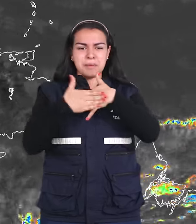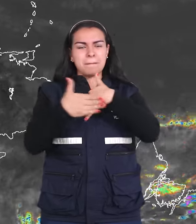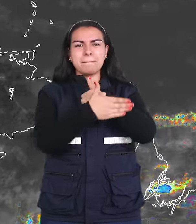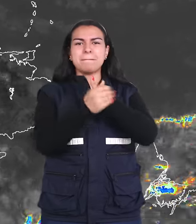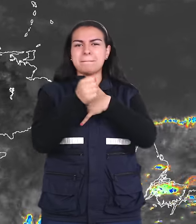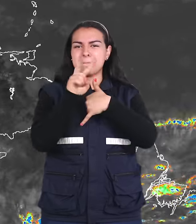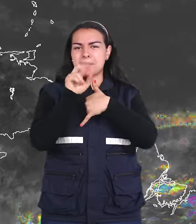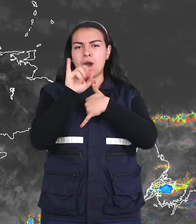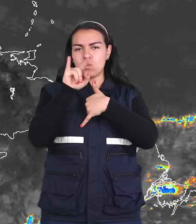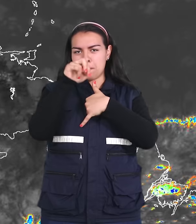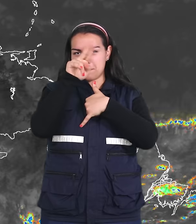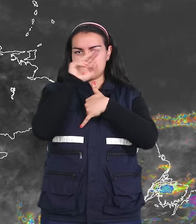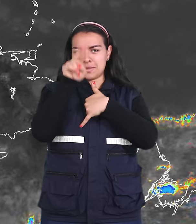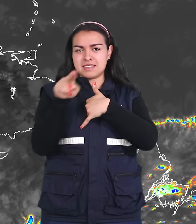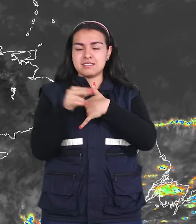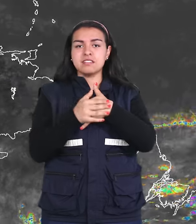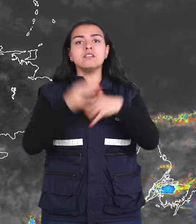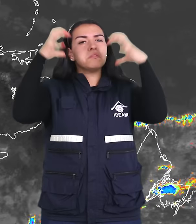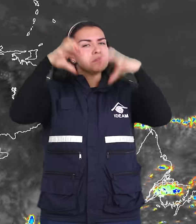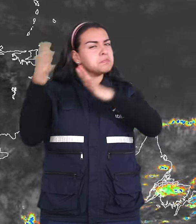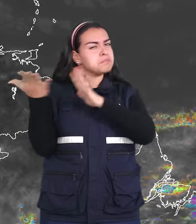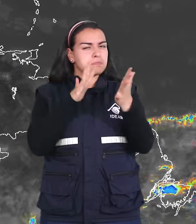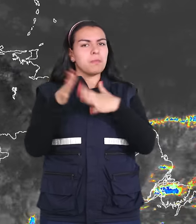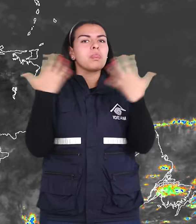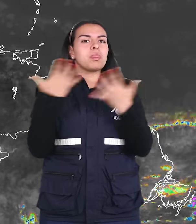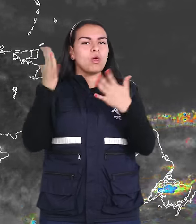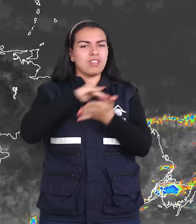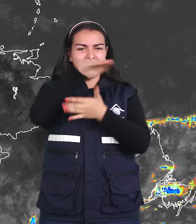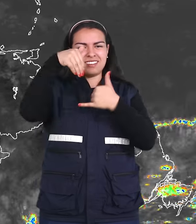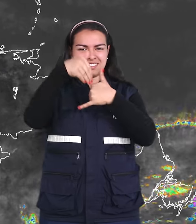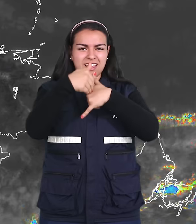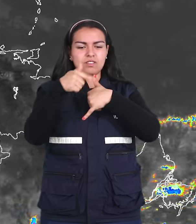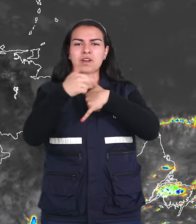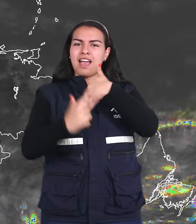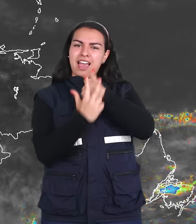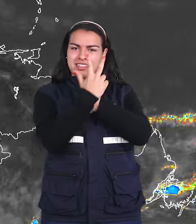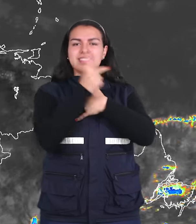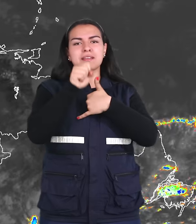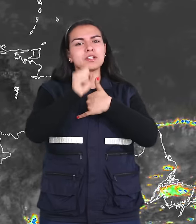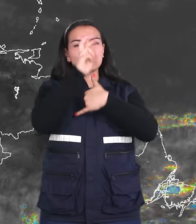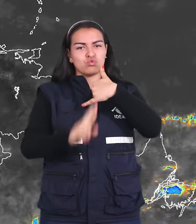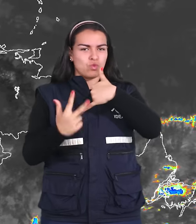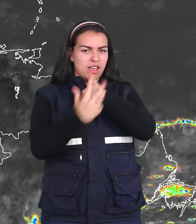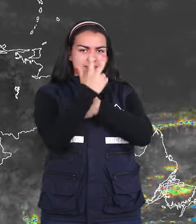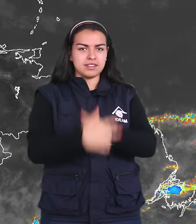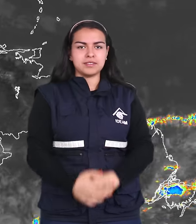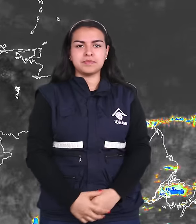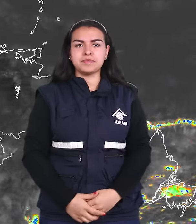Baupés, lluvias de menor intensidad en el centro de la región andina y hacia el sur de esta misma región.